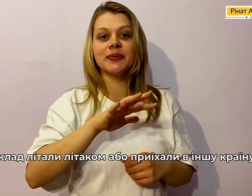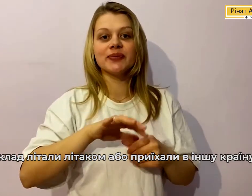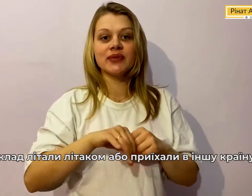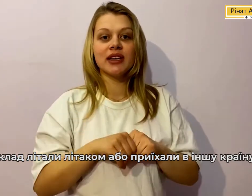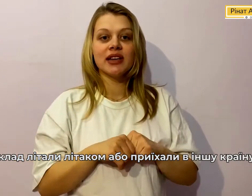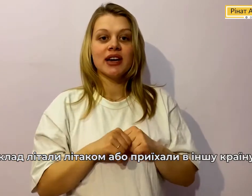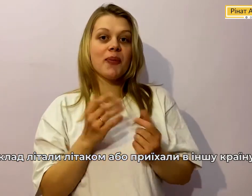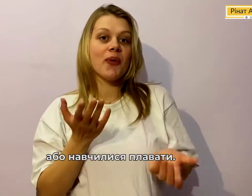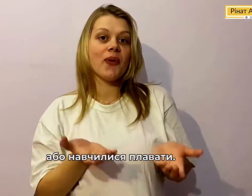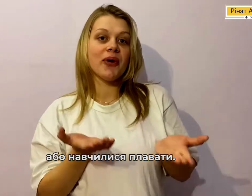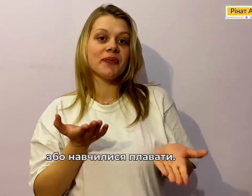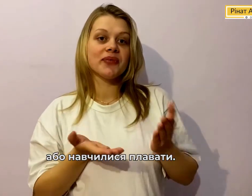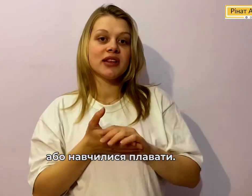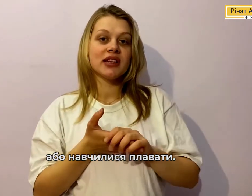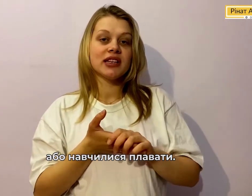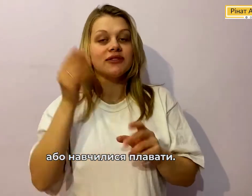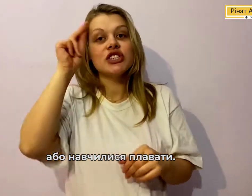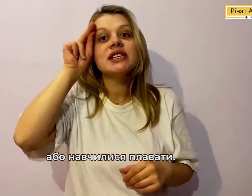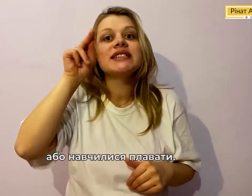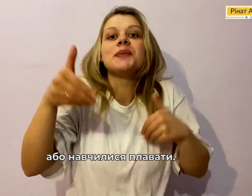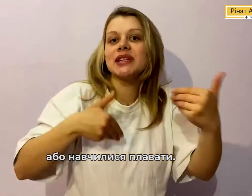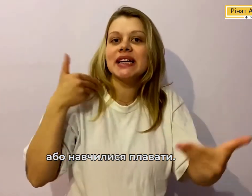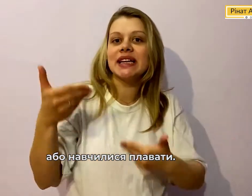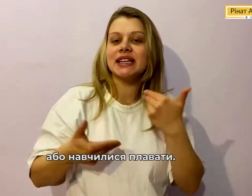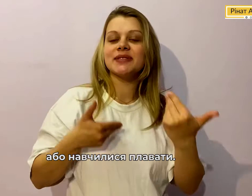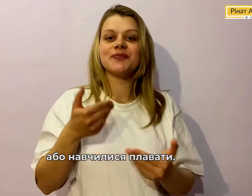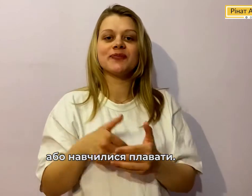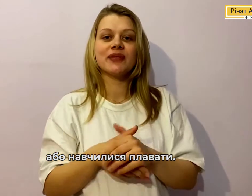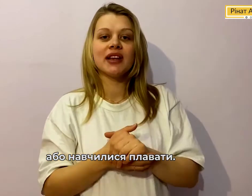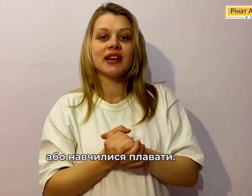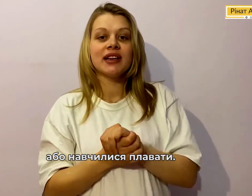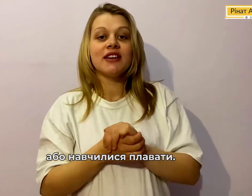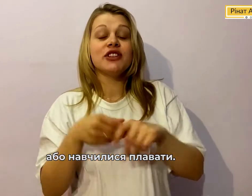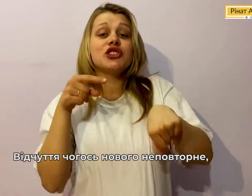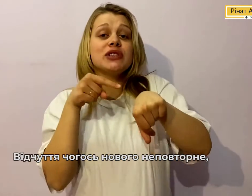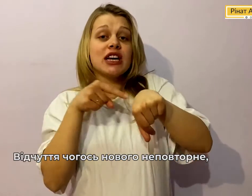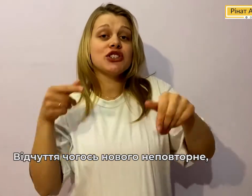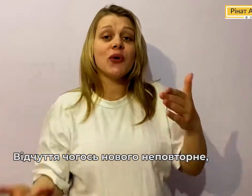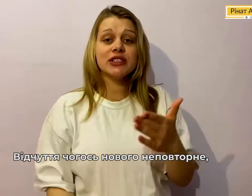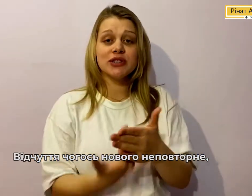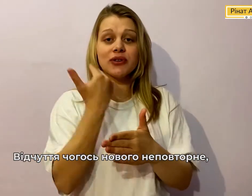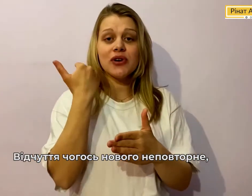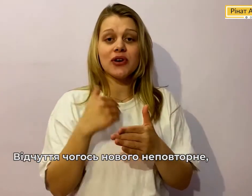Або Навчилися плити Відчуття чогось нового